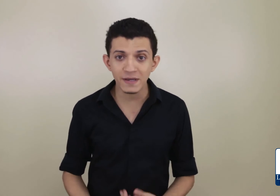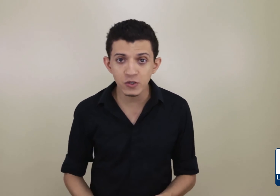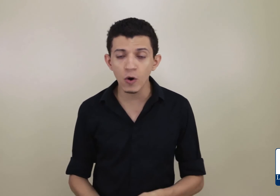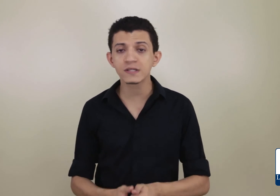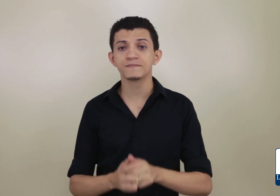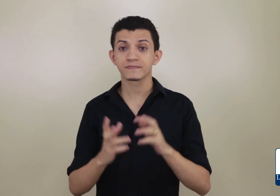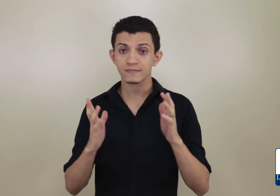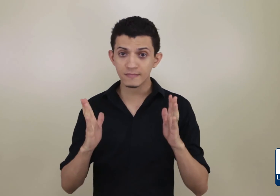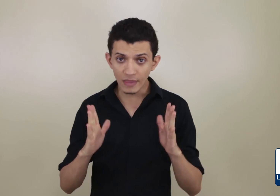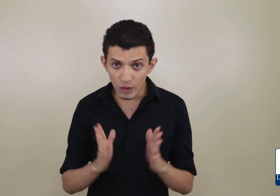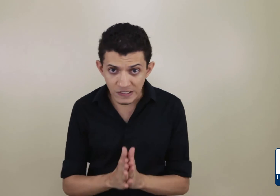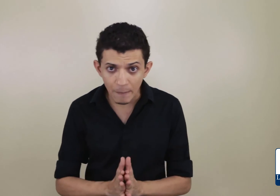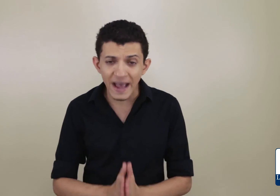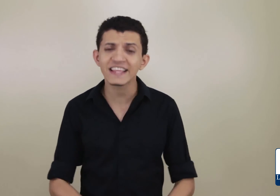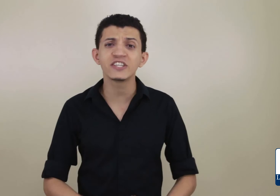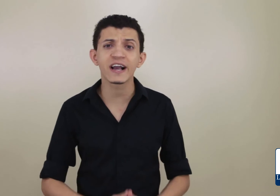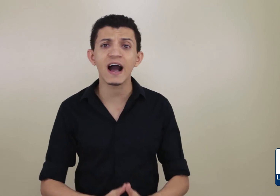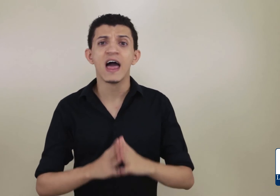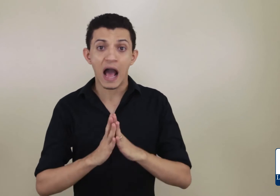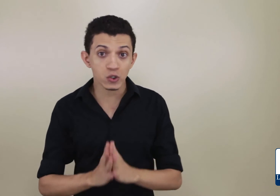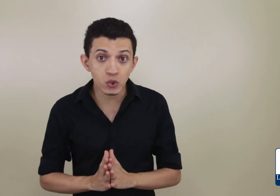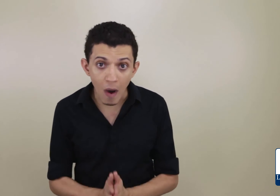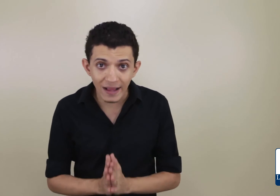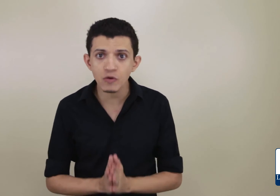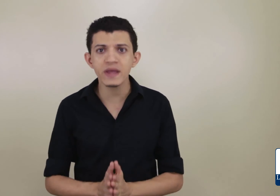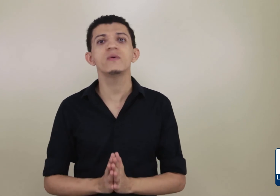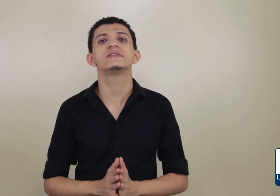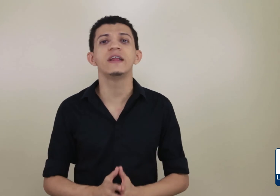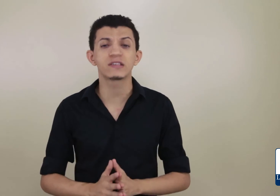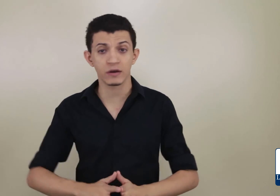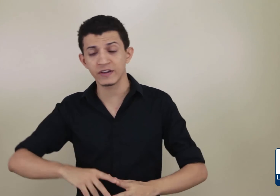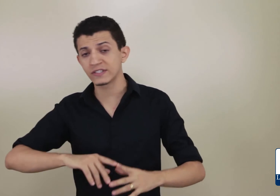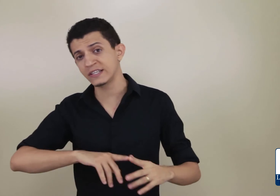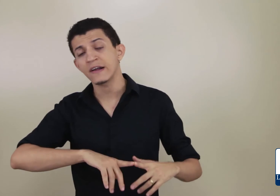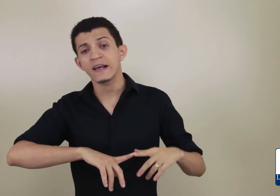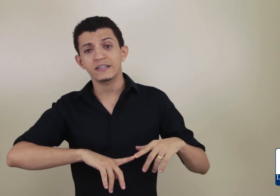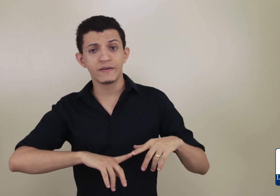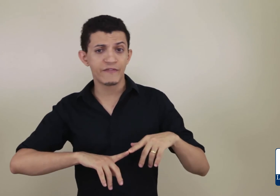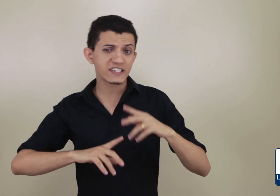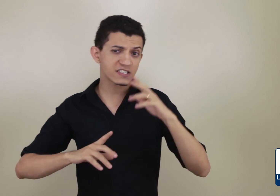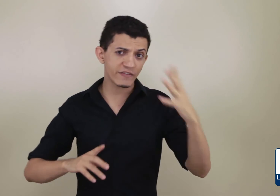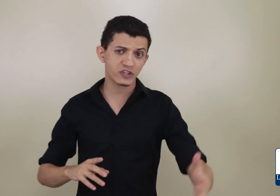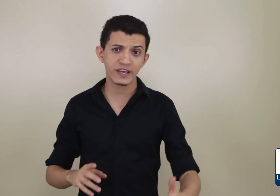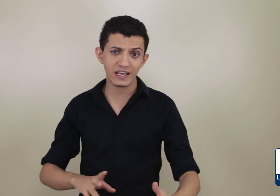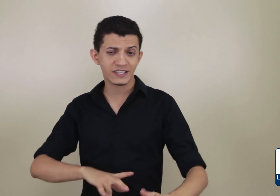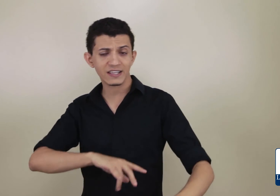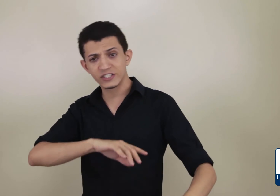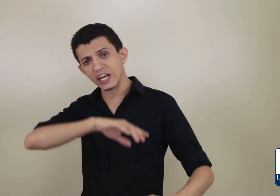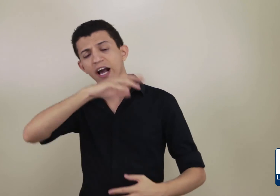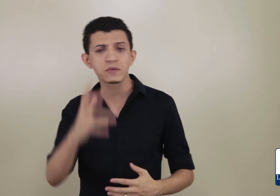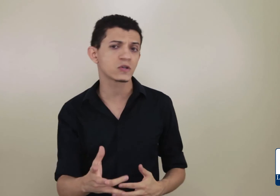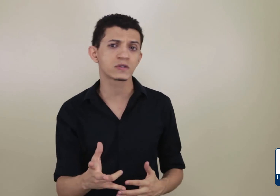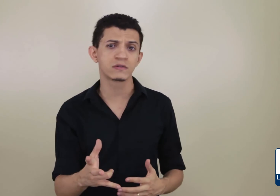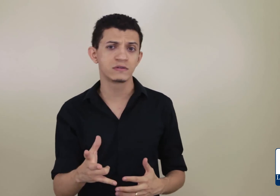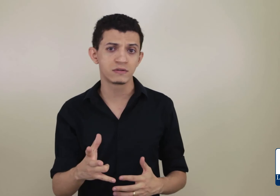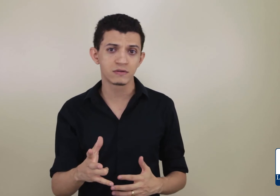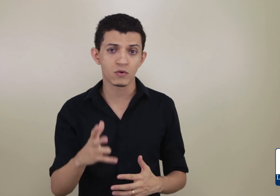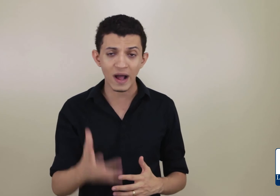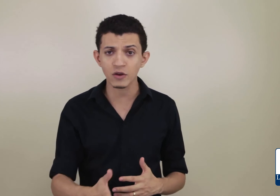pessoas. Nossa meta é chegar aos 4 mil inscritos. Talvez você veja esse vídeo aqui, já chegamos aos 4